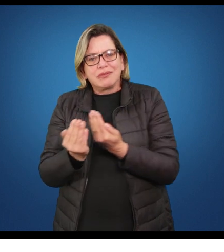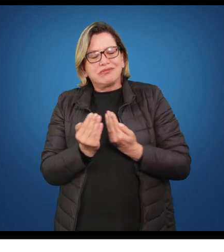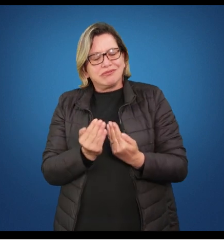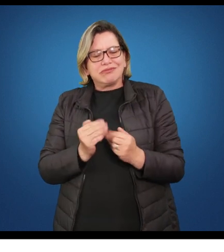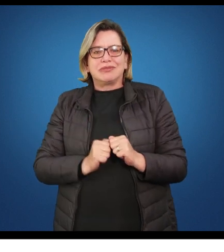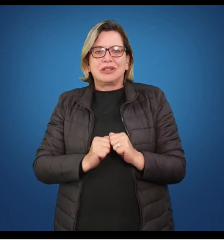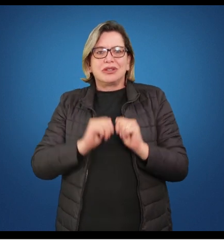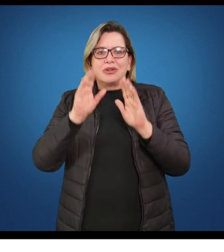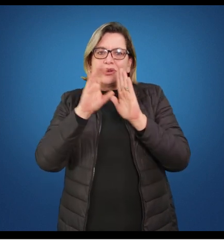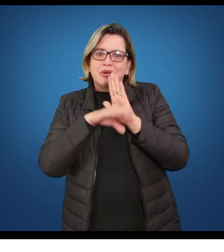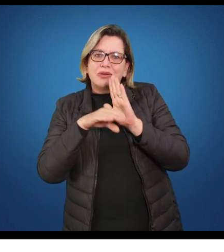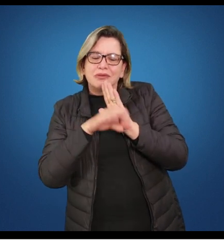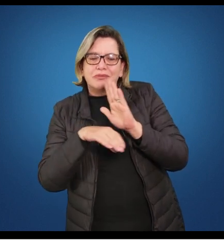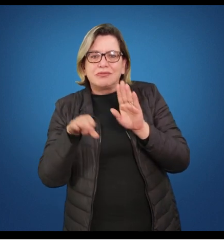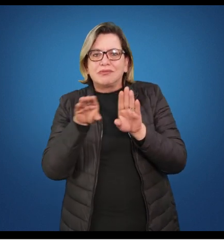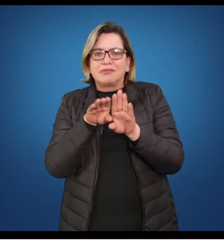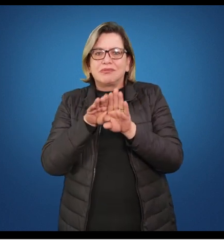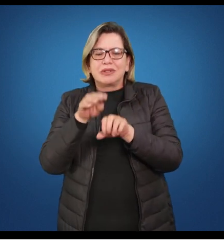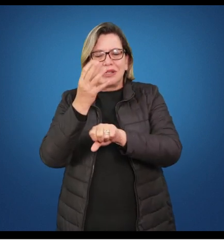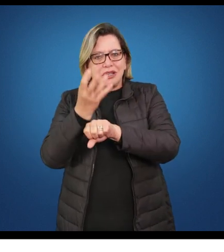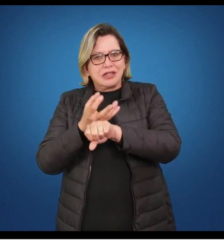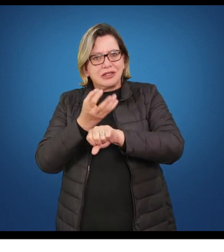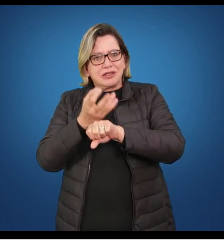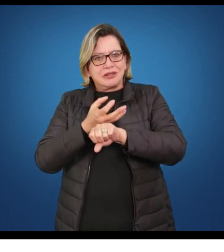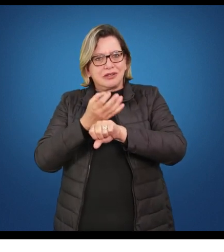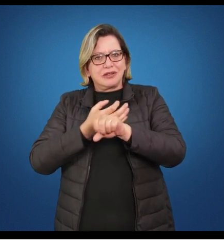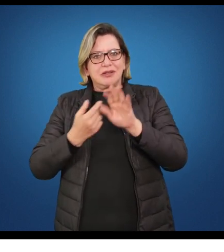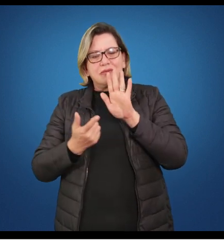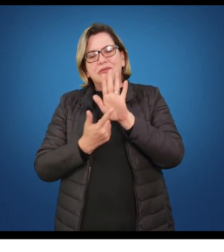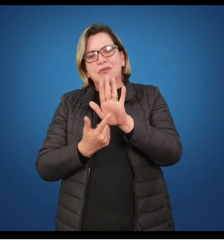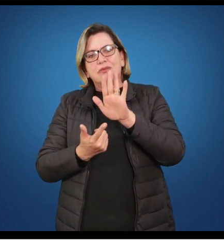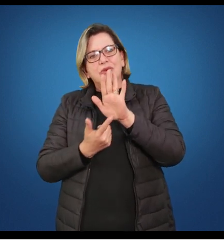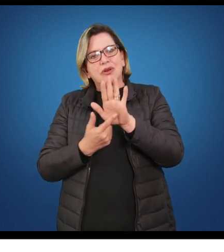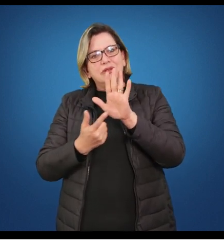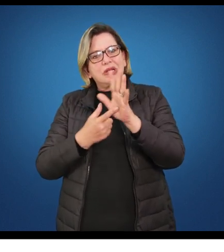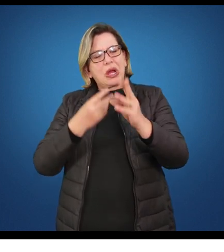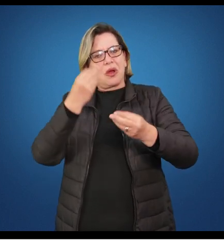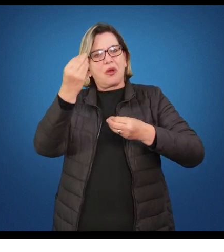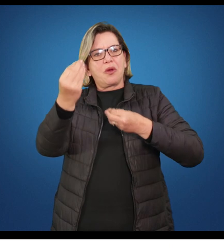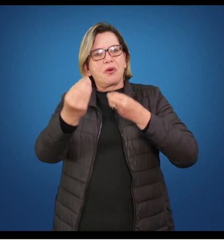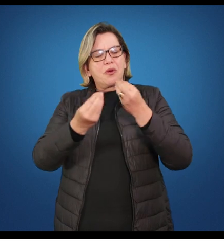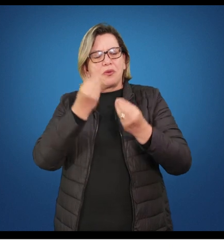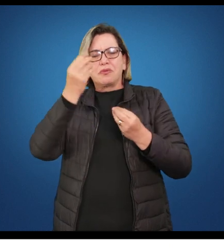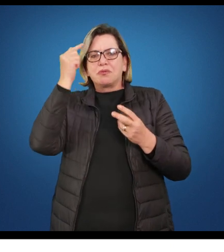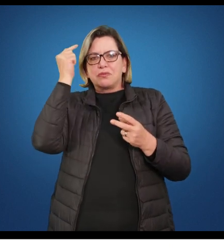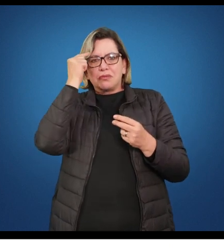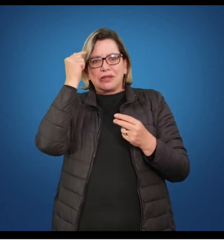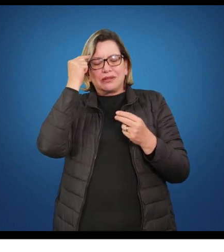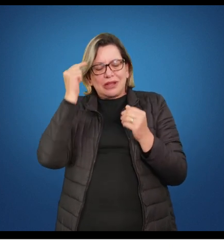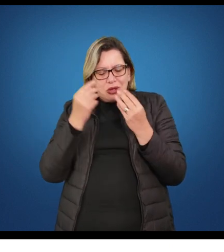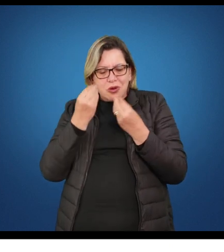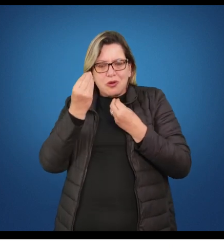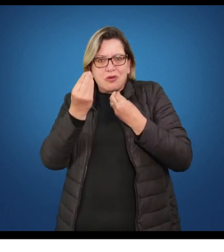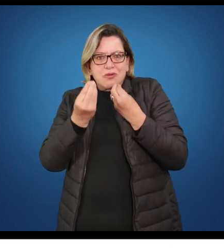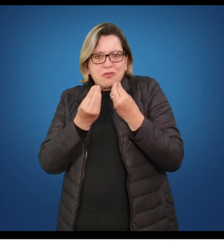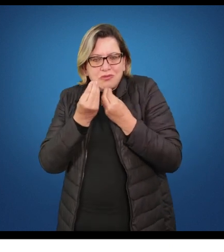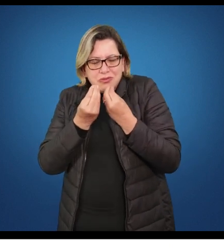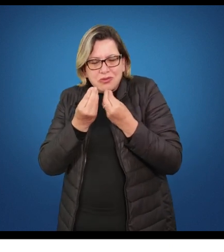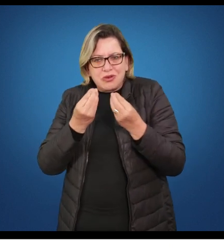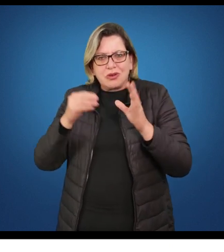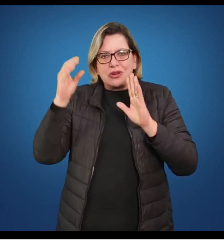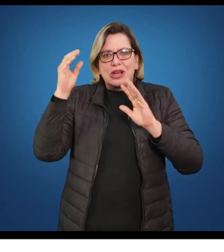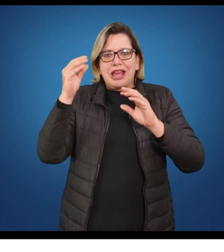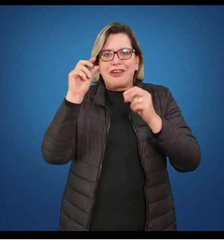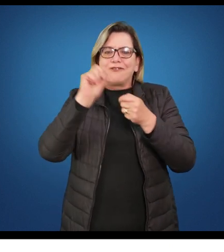disciplina também vai trazer para vocês algumas formas de pensar e de construir de maneira geral